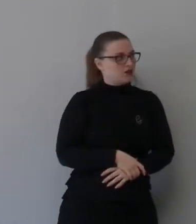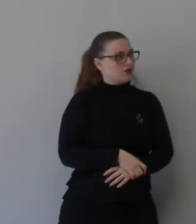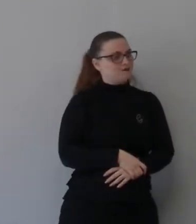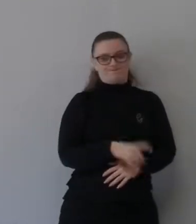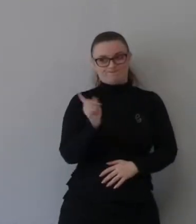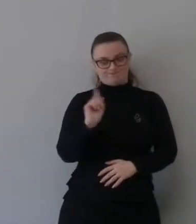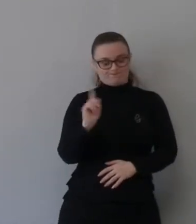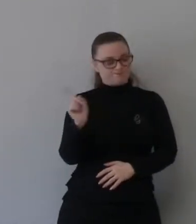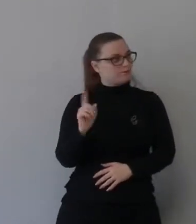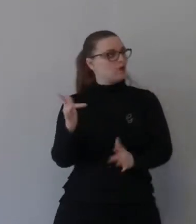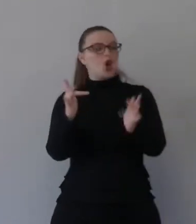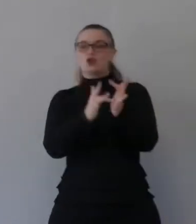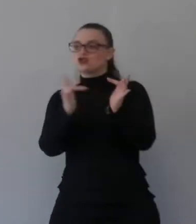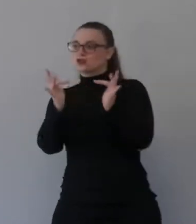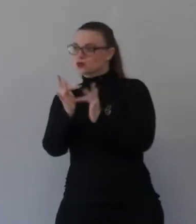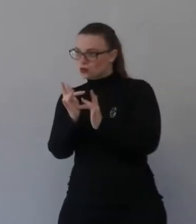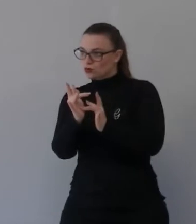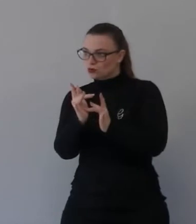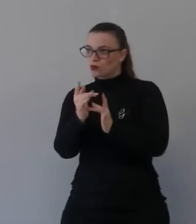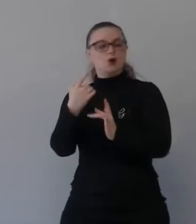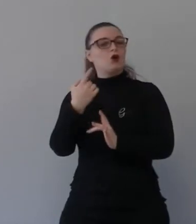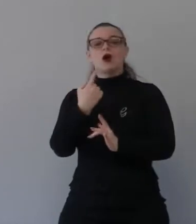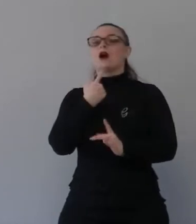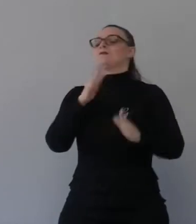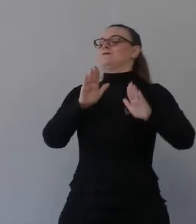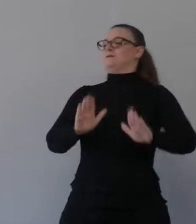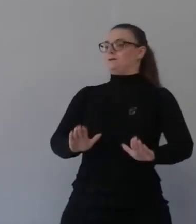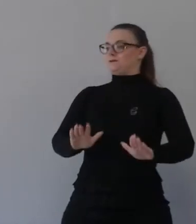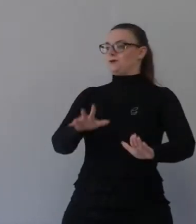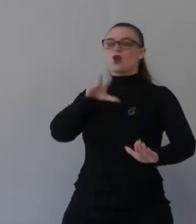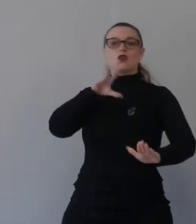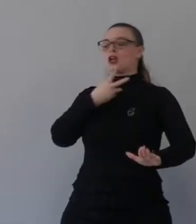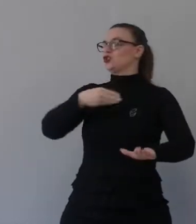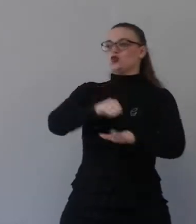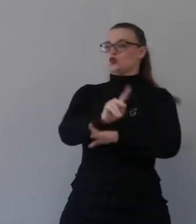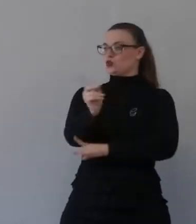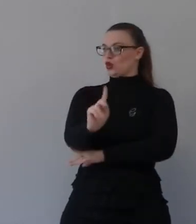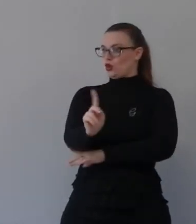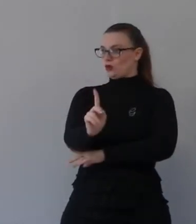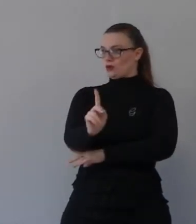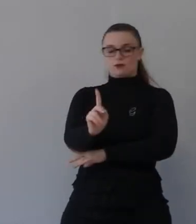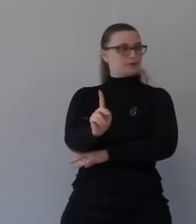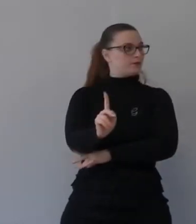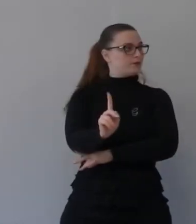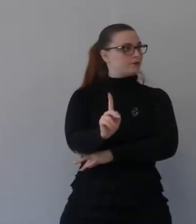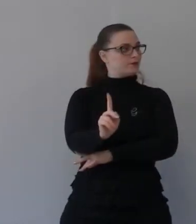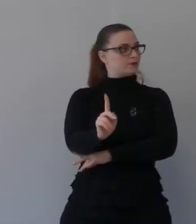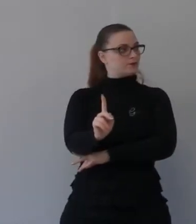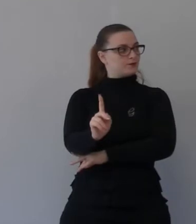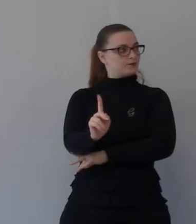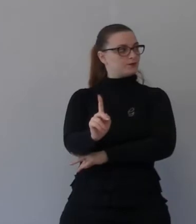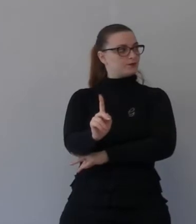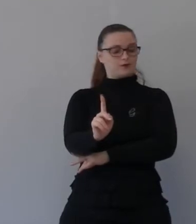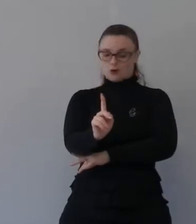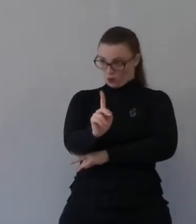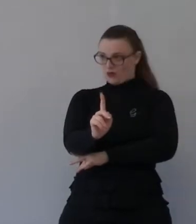Gesù si è fermato appositamente. Appositamente. Prima di leggere l'ultima parte